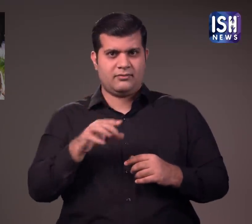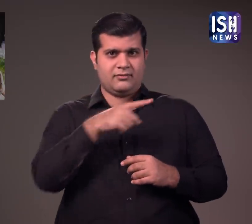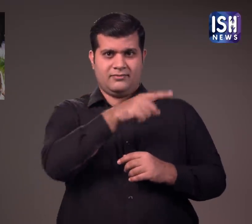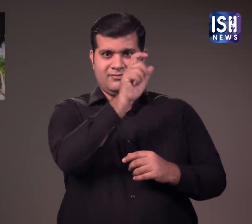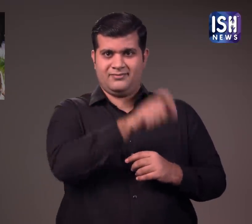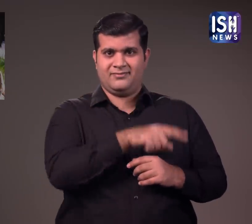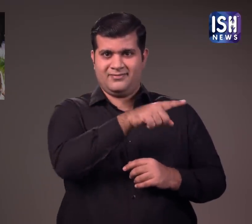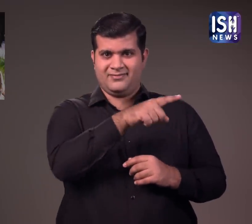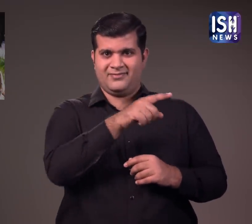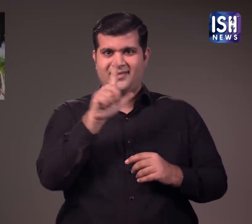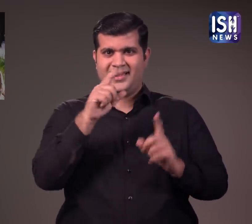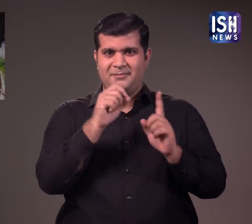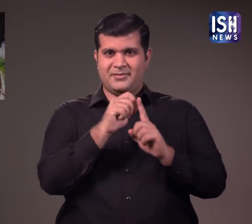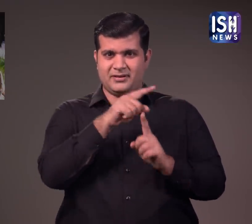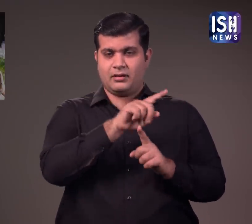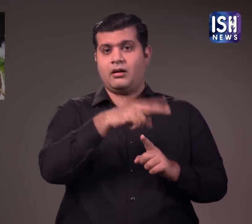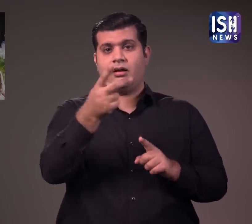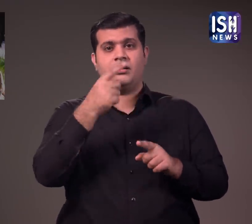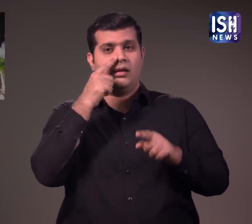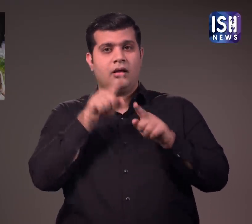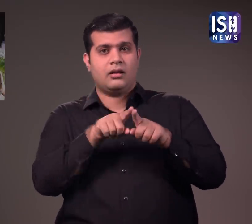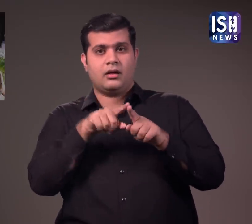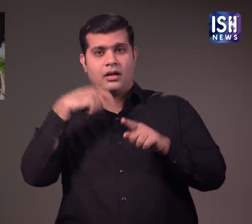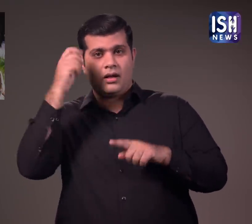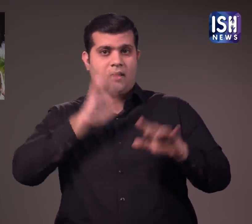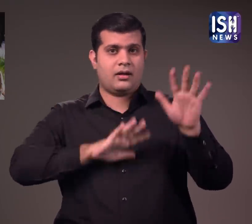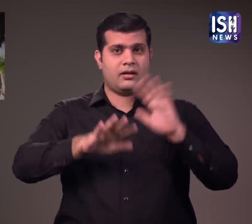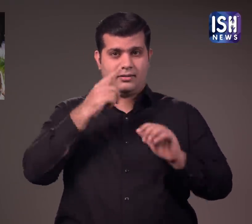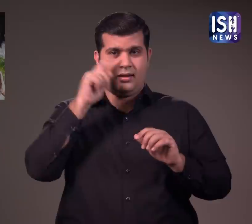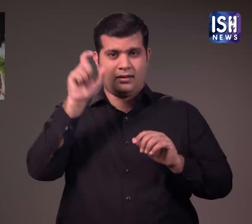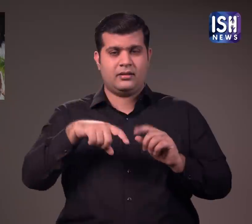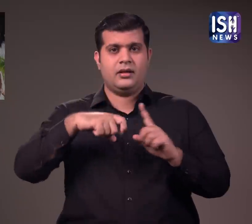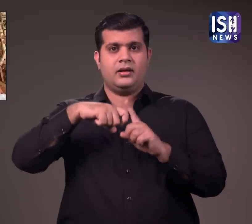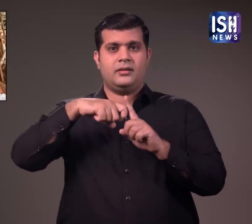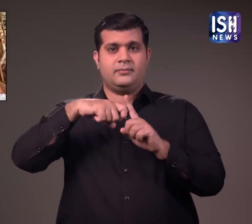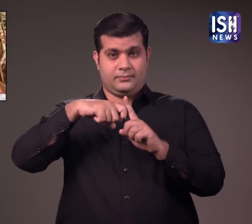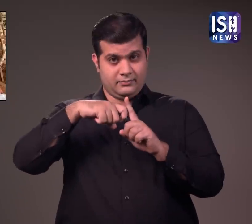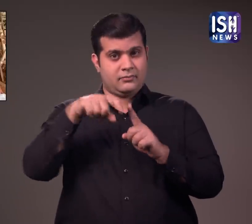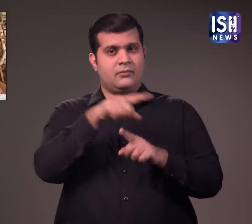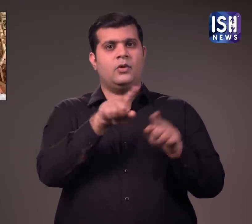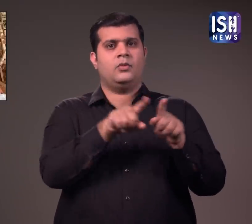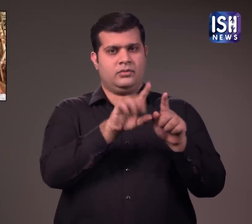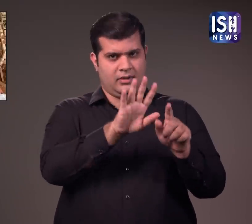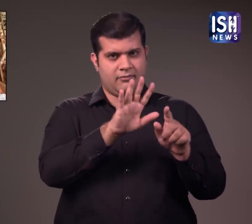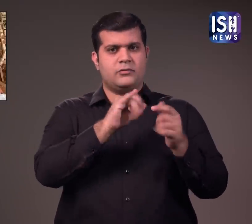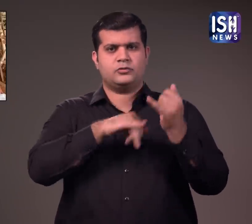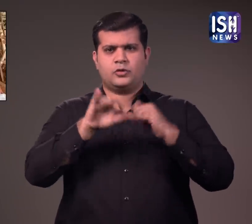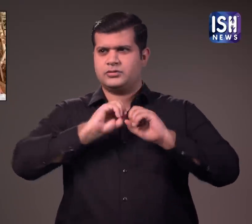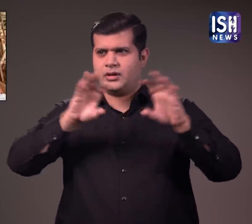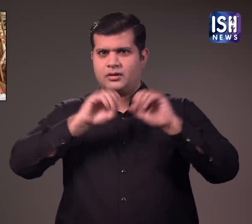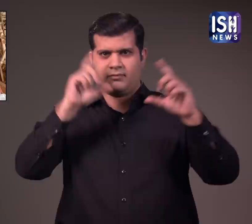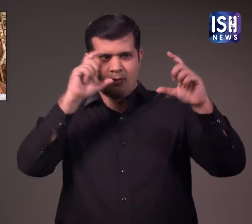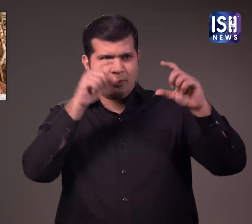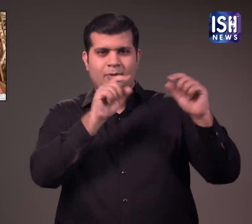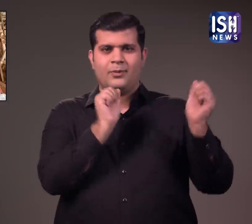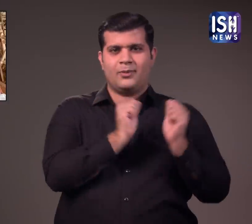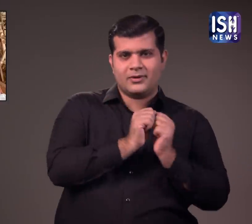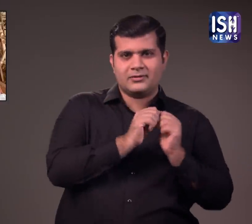ऐसी खबरे है कि लियांडर इस समय अभिनेत्री किम शर्मा को डेट कर रहे है और वे साथ में अपनी तस्वीरे सोशल मीडिया पर